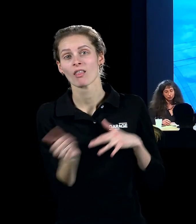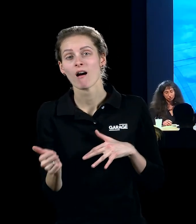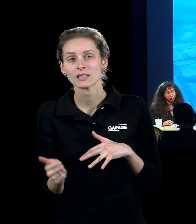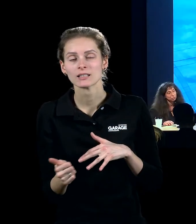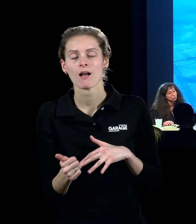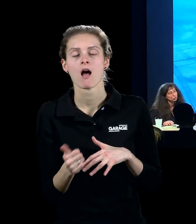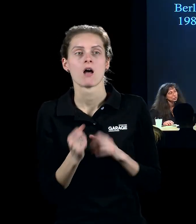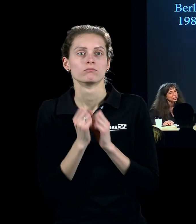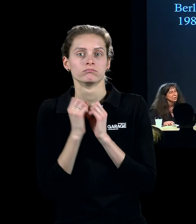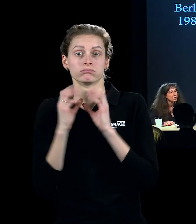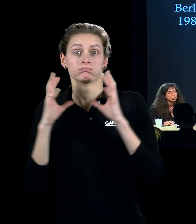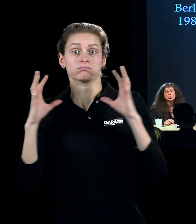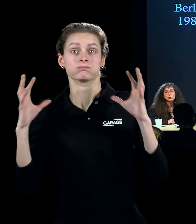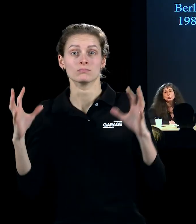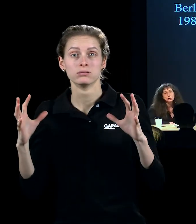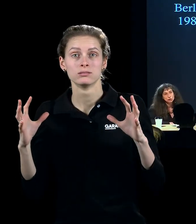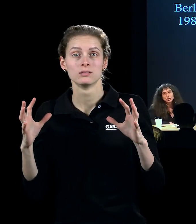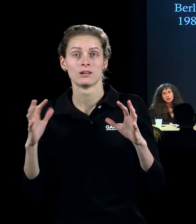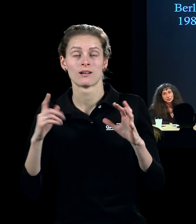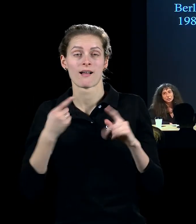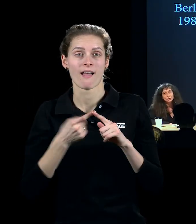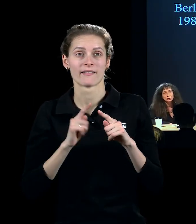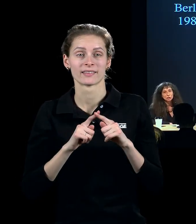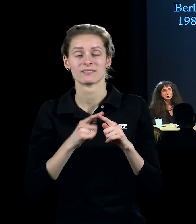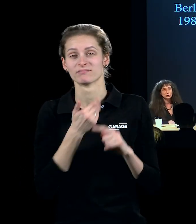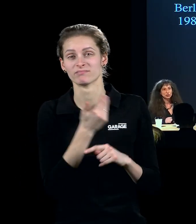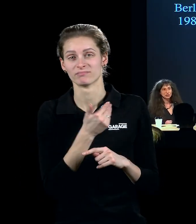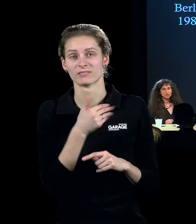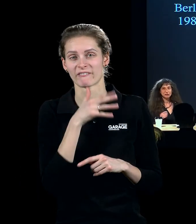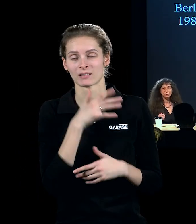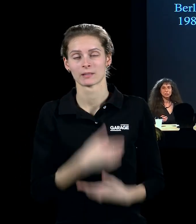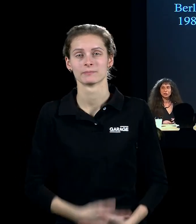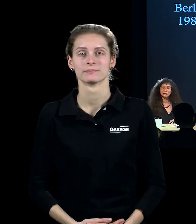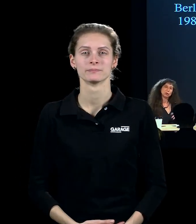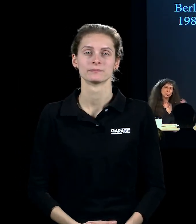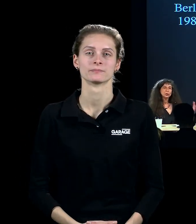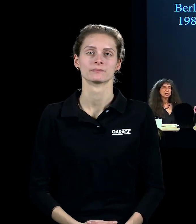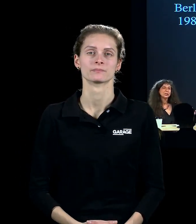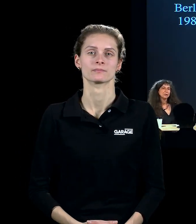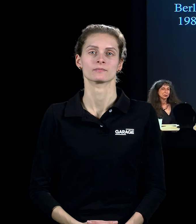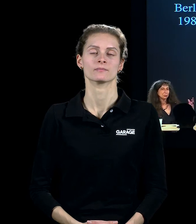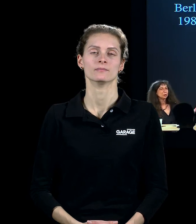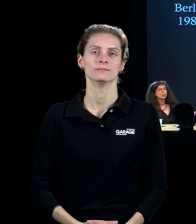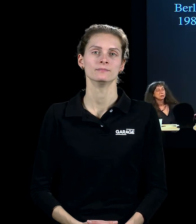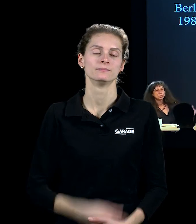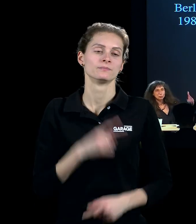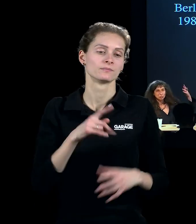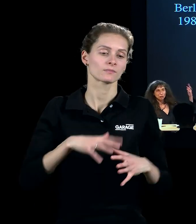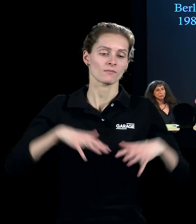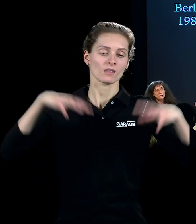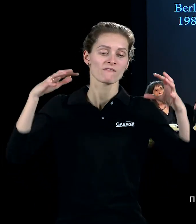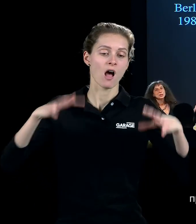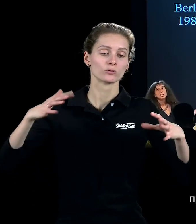конструкций – это что-то такое очень 60-е годы. Потому что это одновременно и утопическое, и воздушное, и